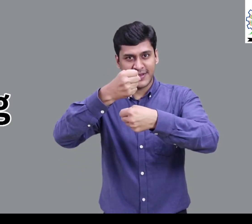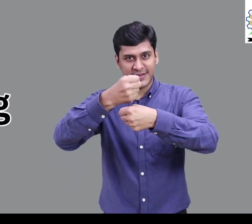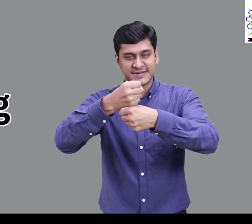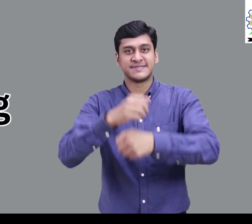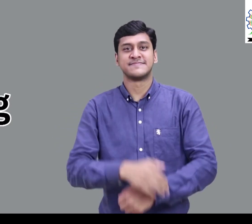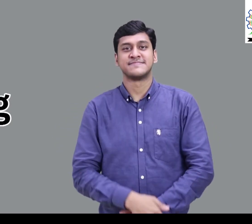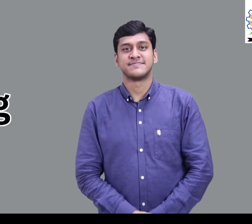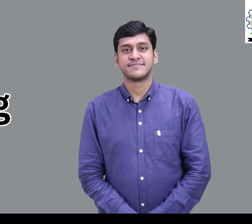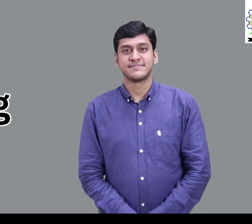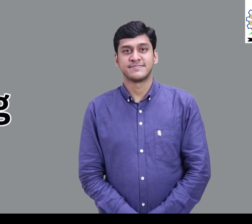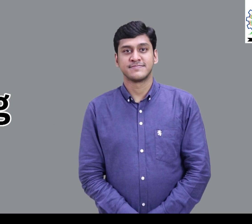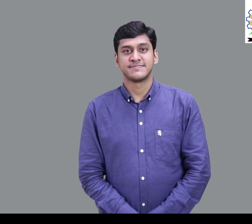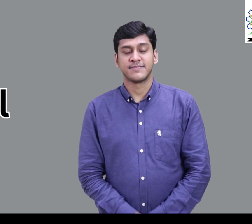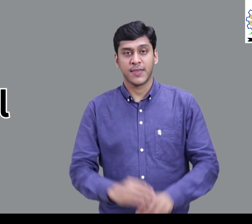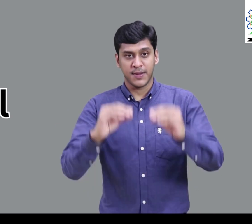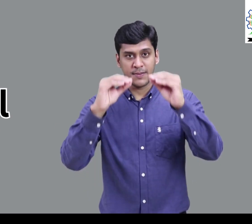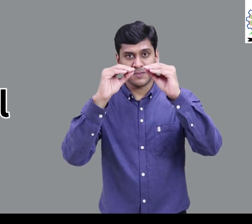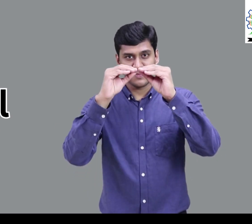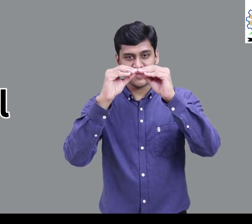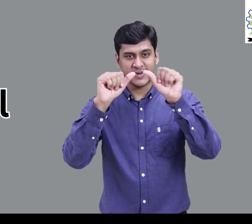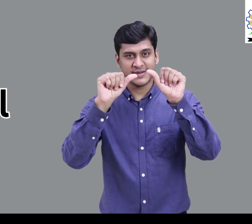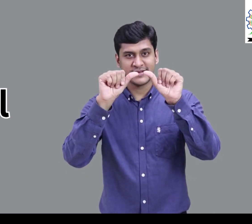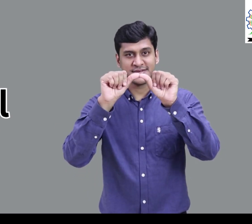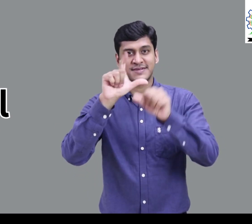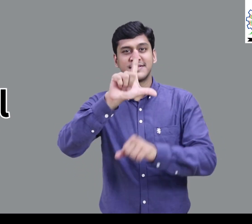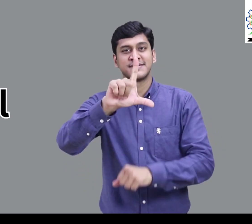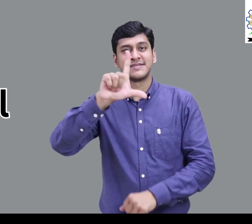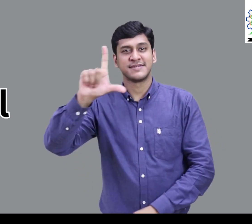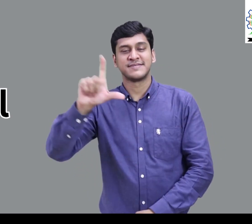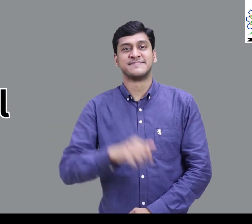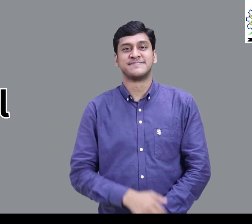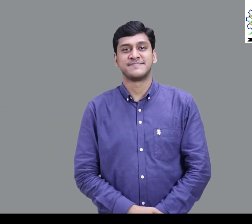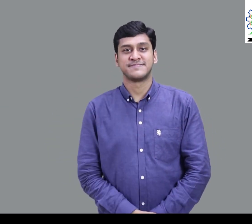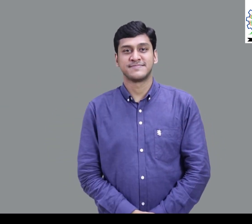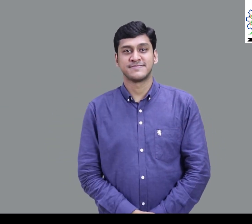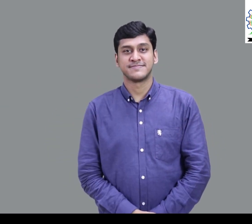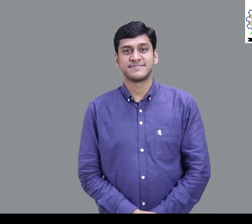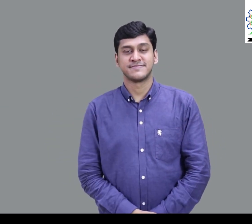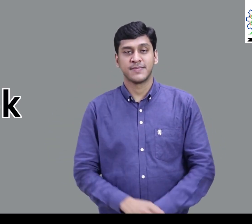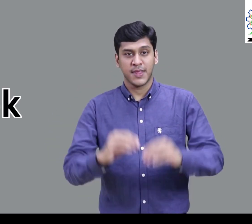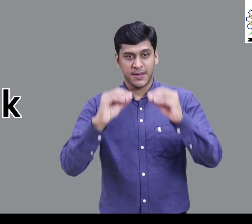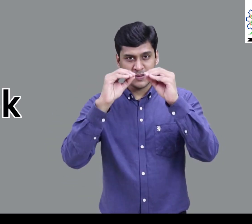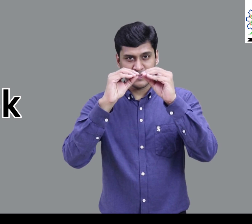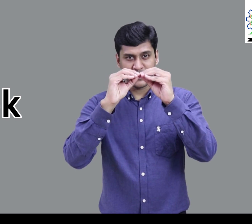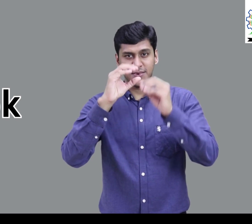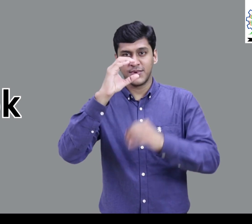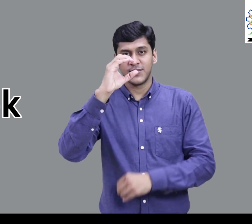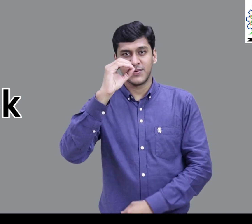Dog B A L L Ball B O